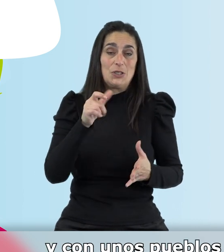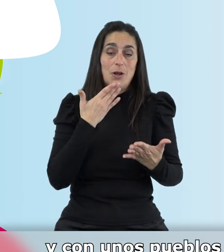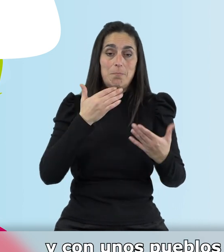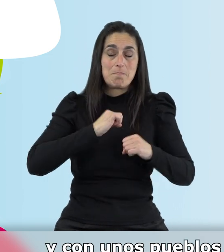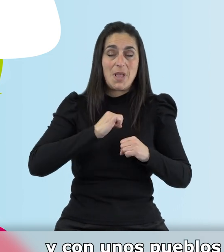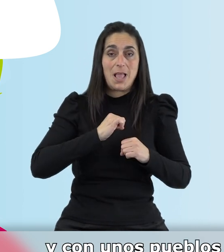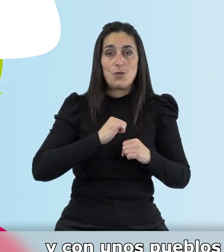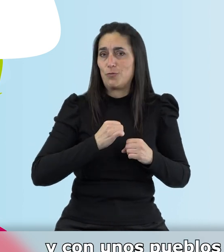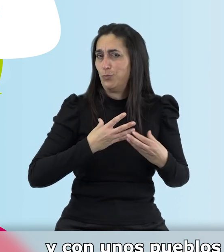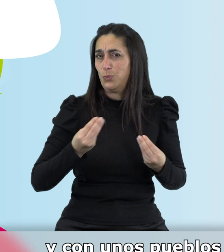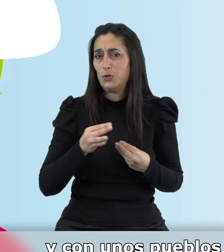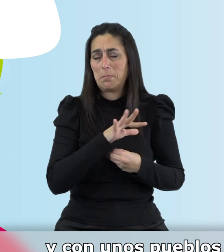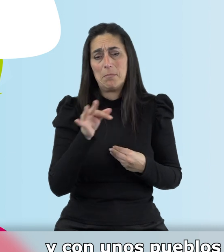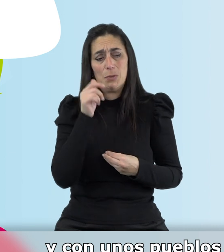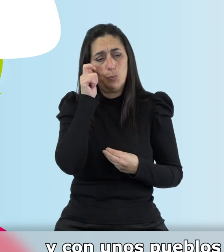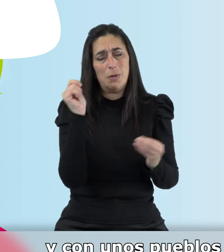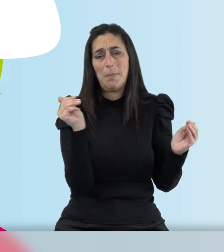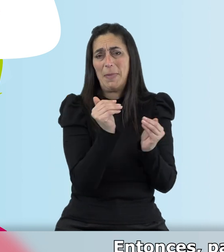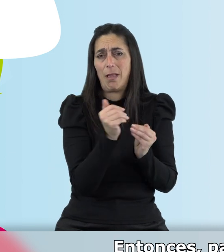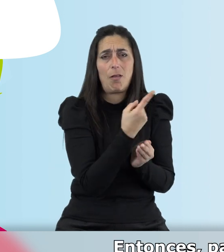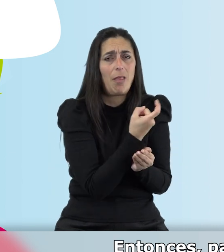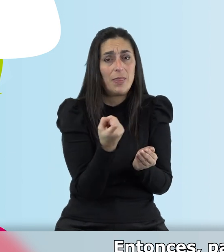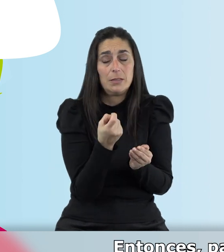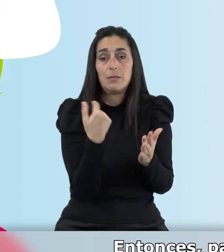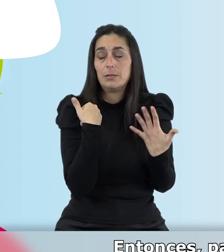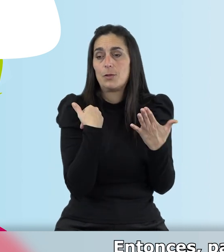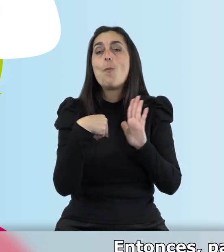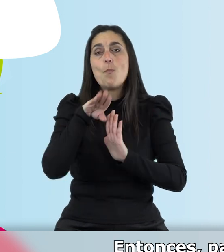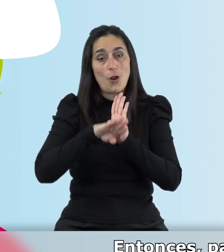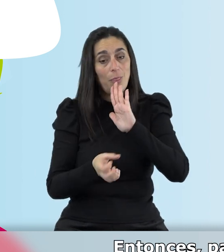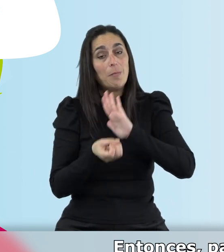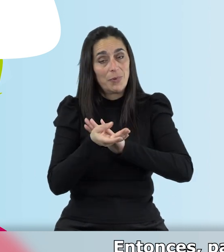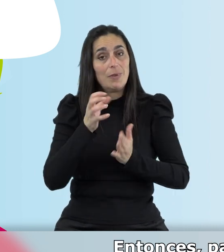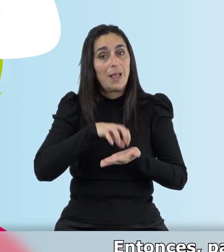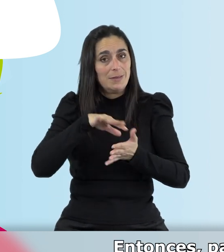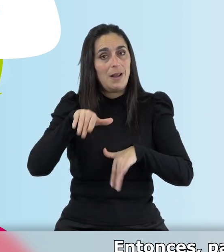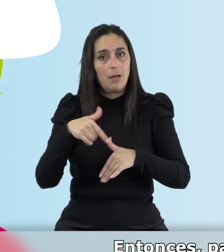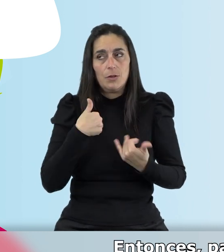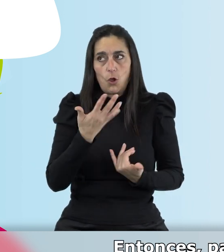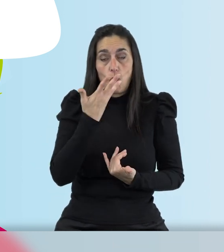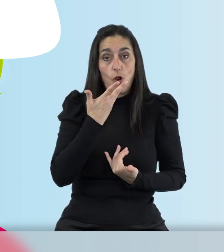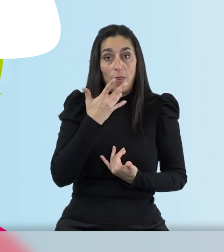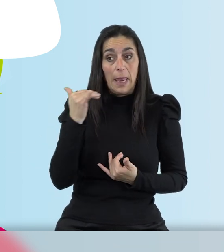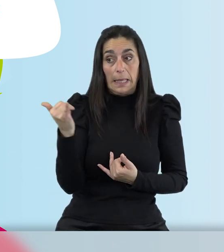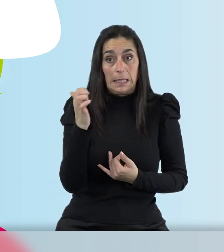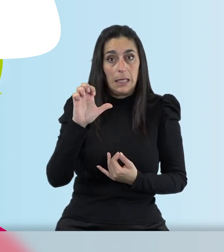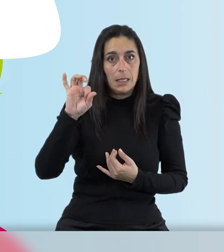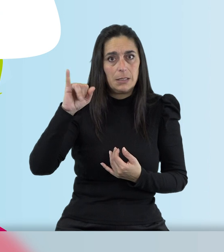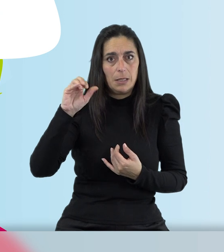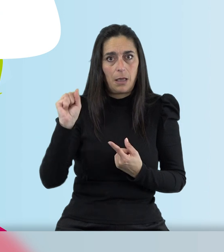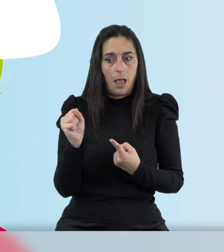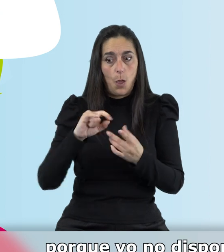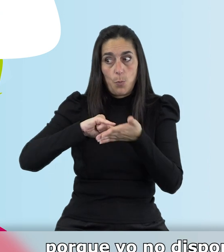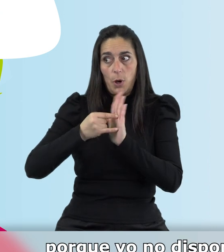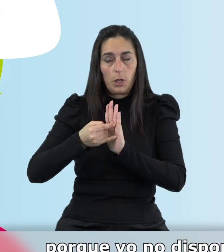con unos pueblos tan pequeños en los que hay tantas necesidades. Entonces para mí ha sido conocer a Jessica y el proyecto ha sido una